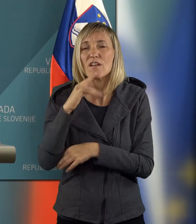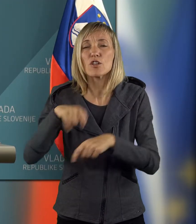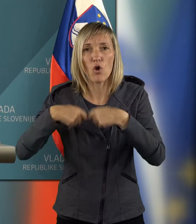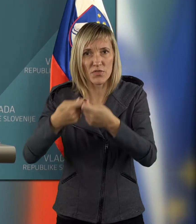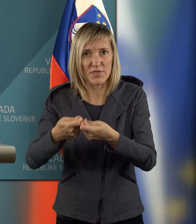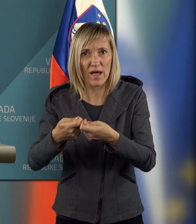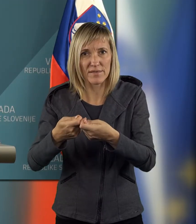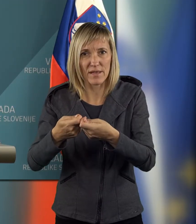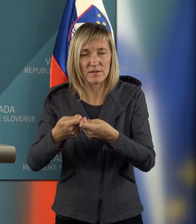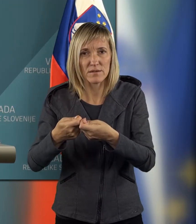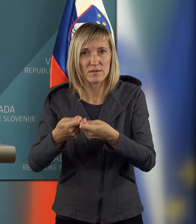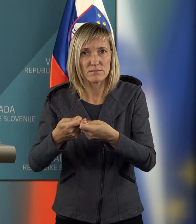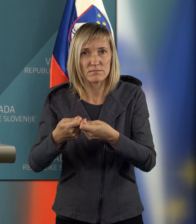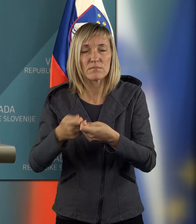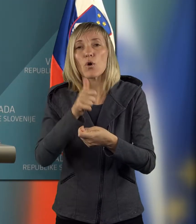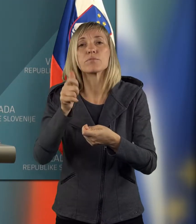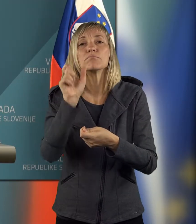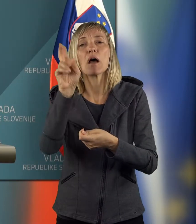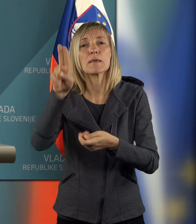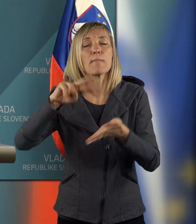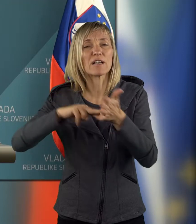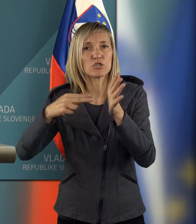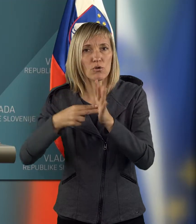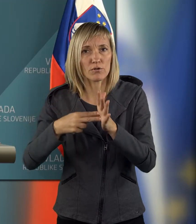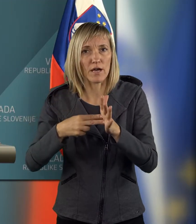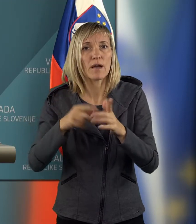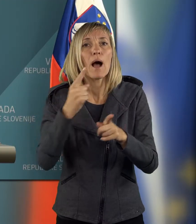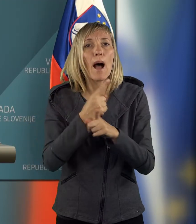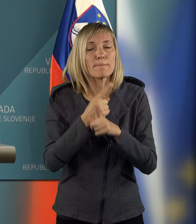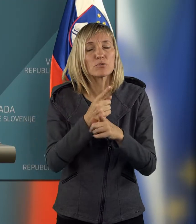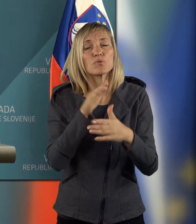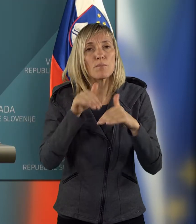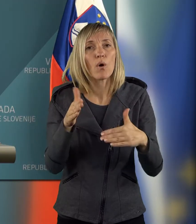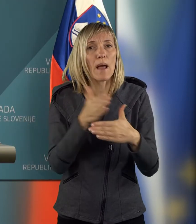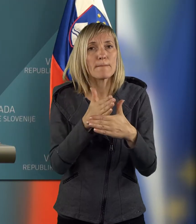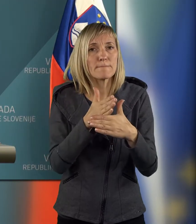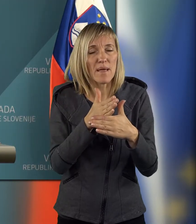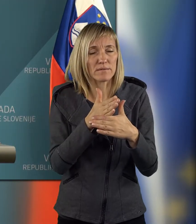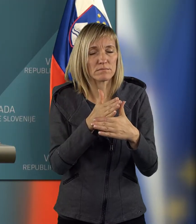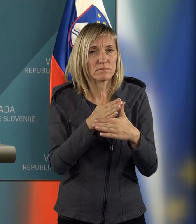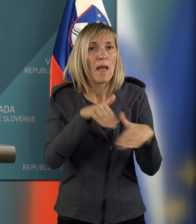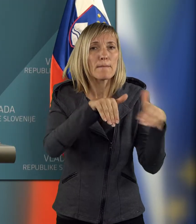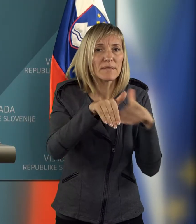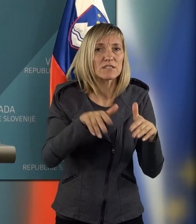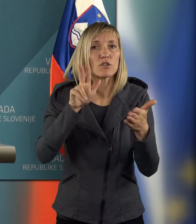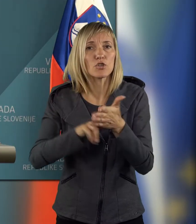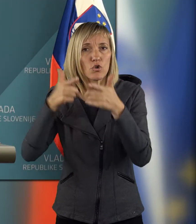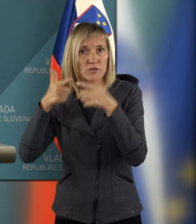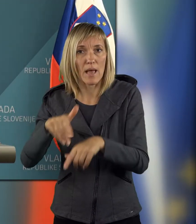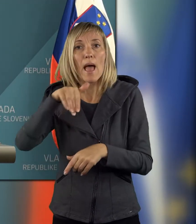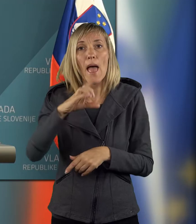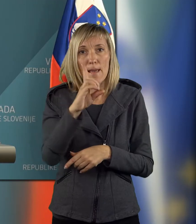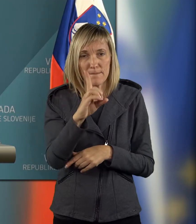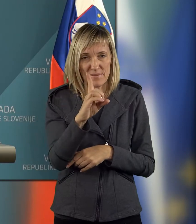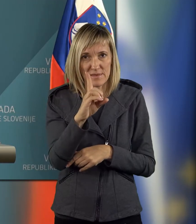podeljena samo z omenbo stroke, pač pa tudi koncesijska pogodba med ministrstvom in koncesionarjem. MD Medicina ima